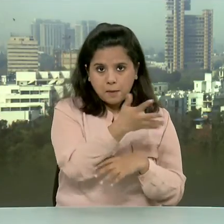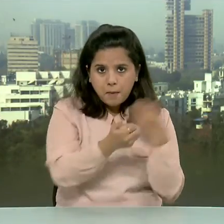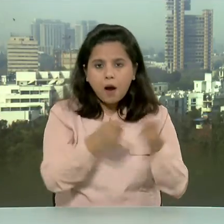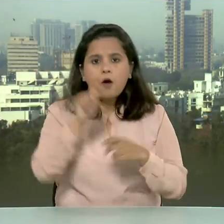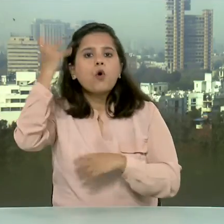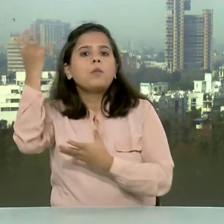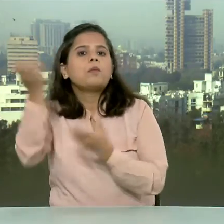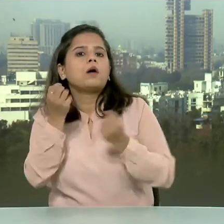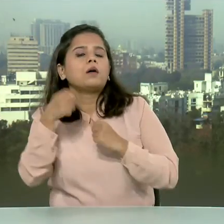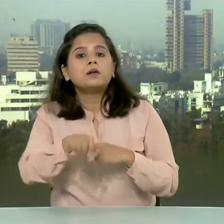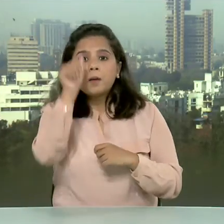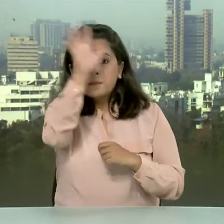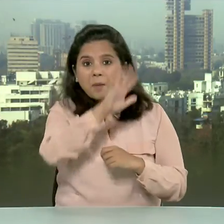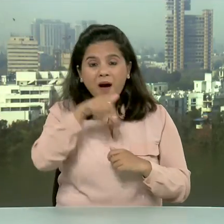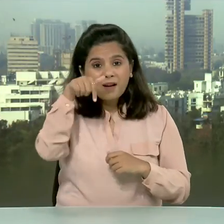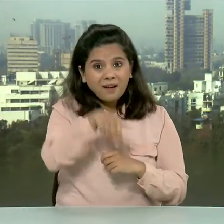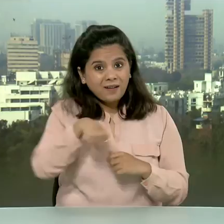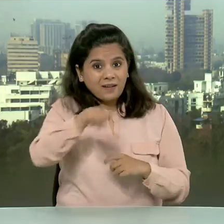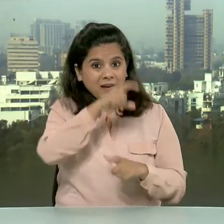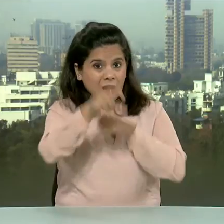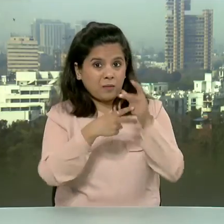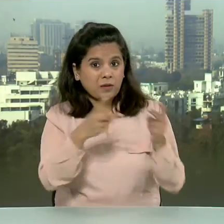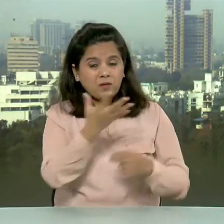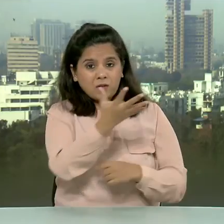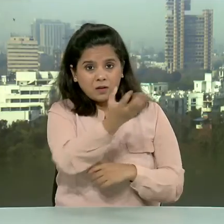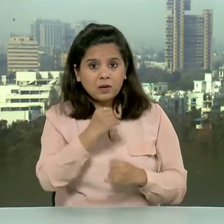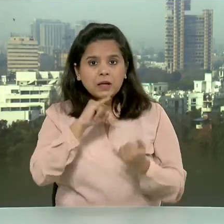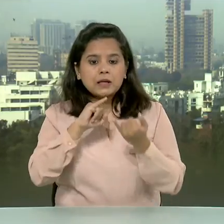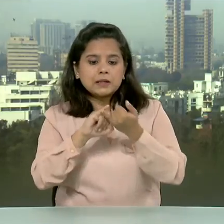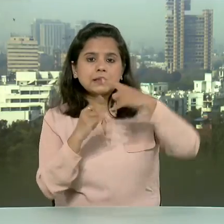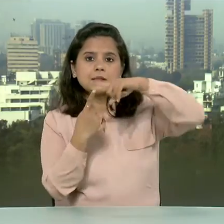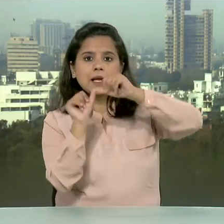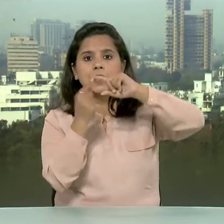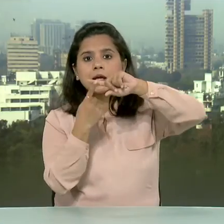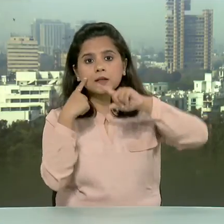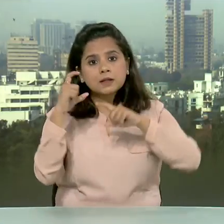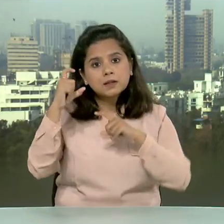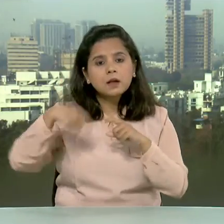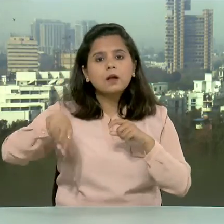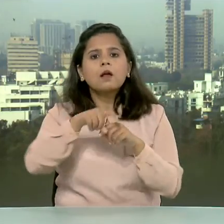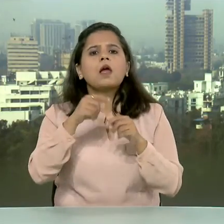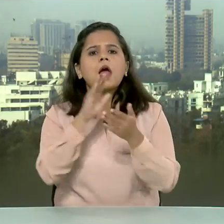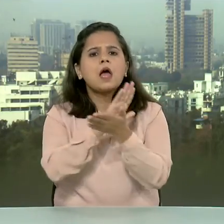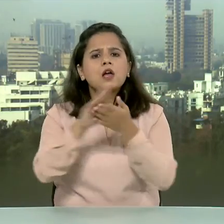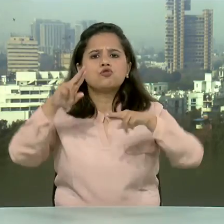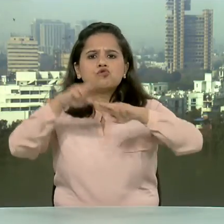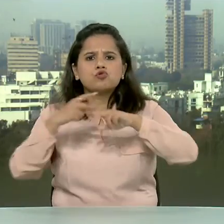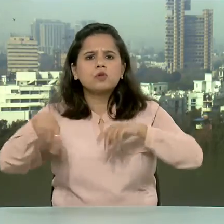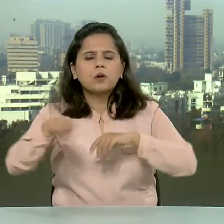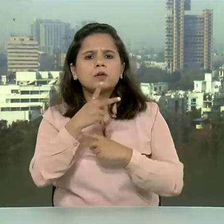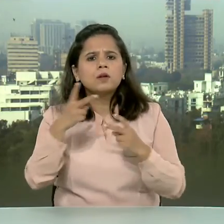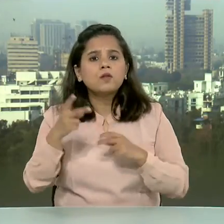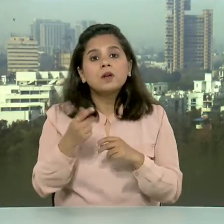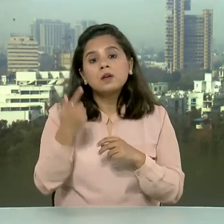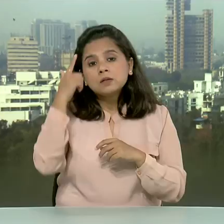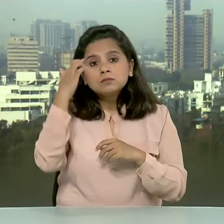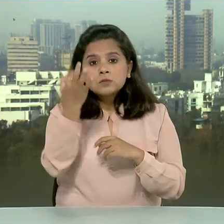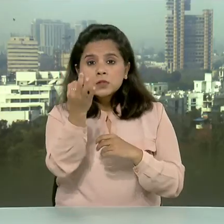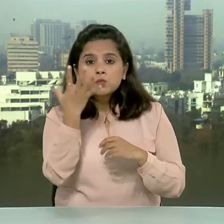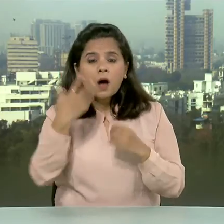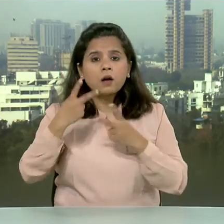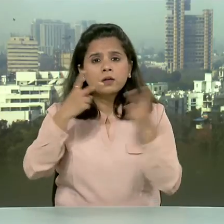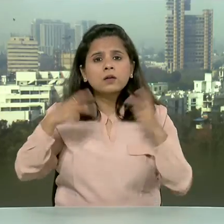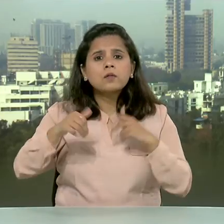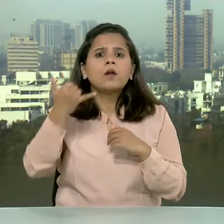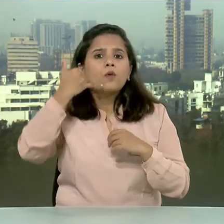कंपनियों से खरीद की श्रेणी के तहट स्टेटिक एच एफ ट्रांस रिसीवर सेट और स्मार्ट अंटी एफ फील्ड वेपन